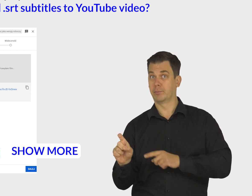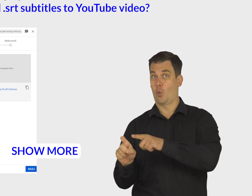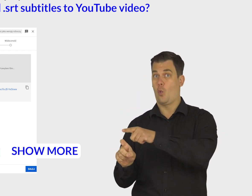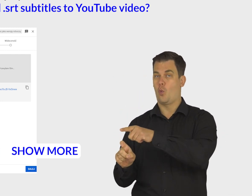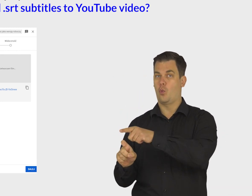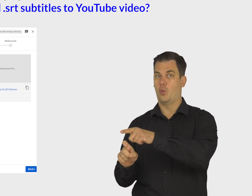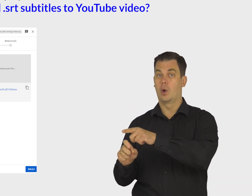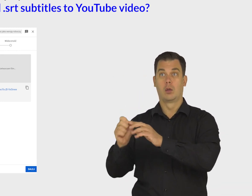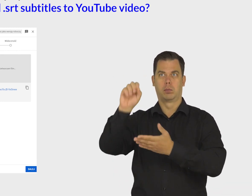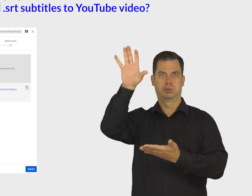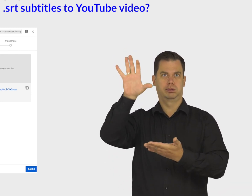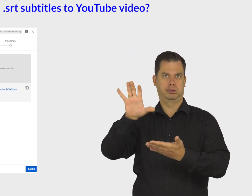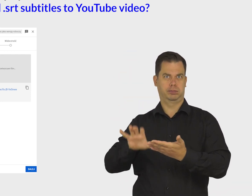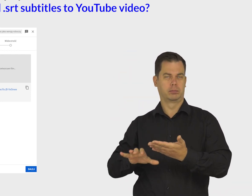oglądanie! Dzięki oglądanie!